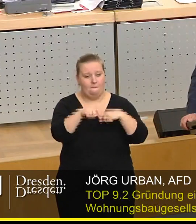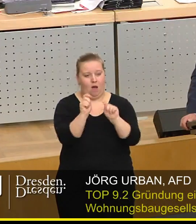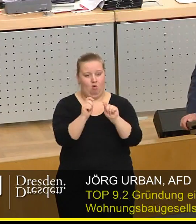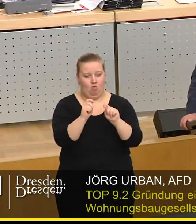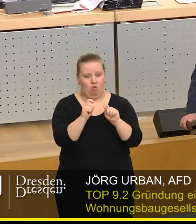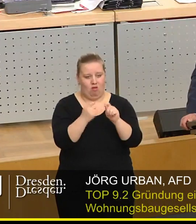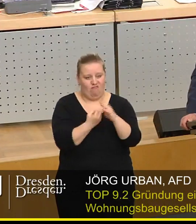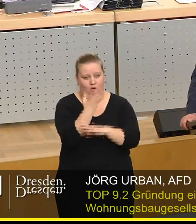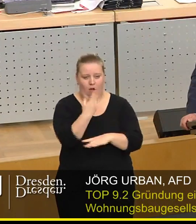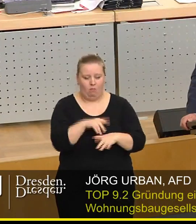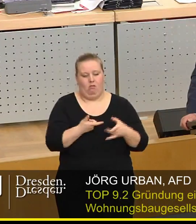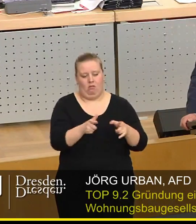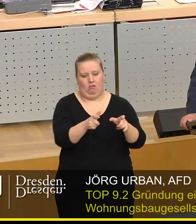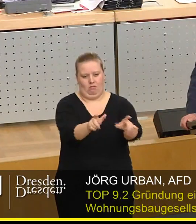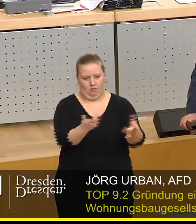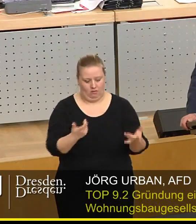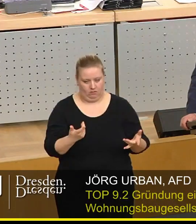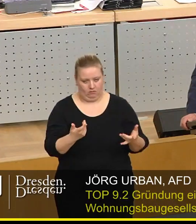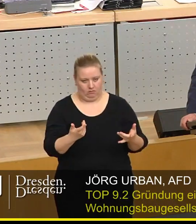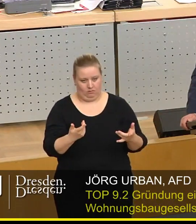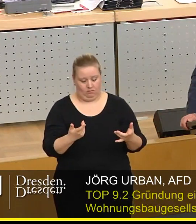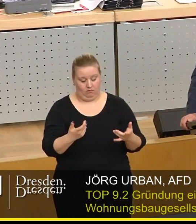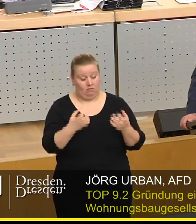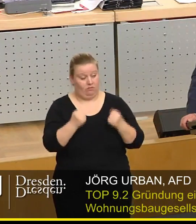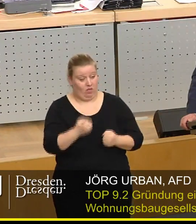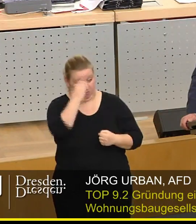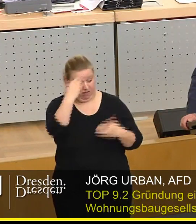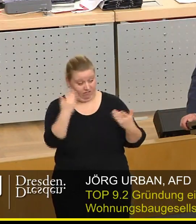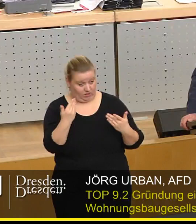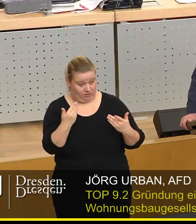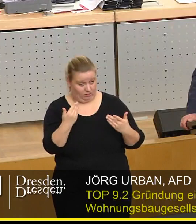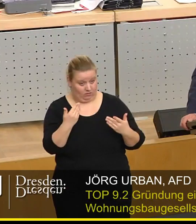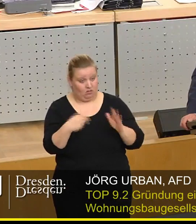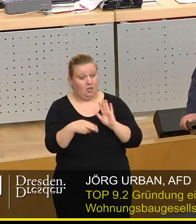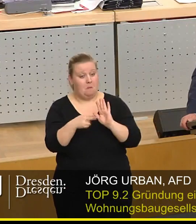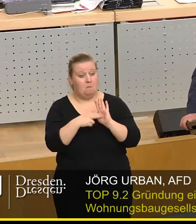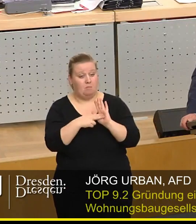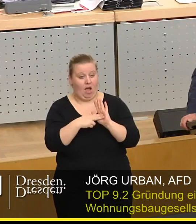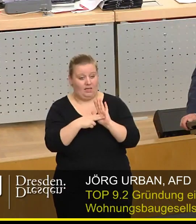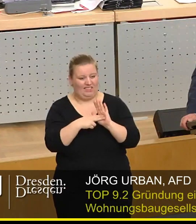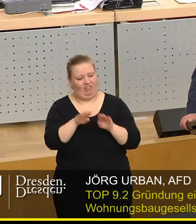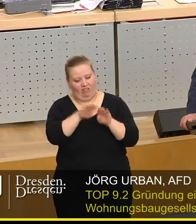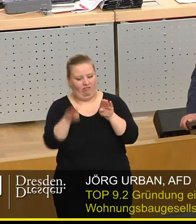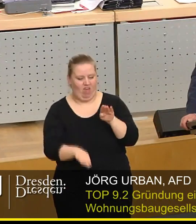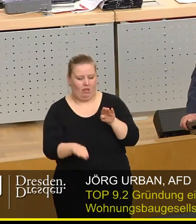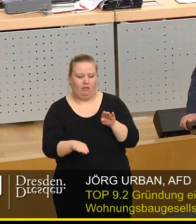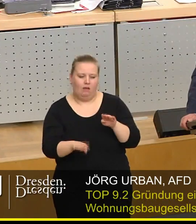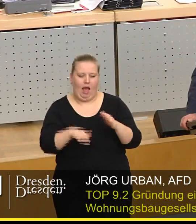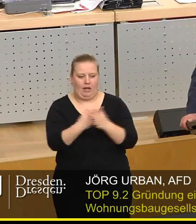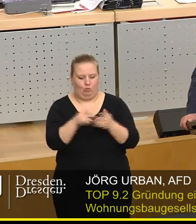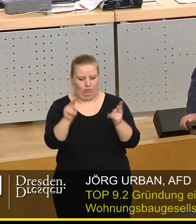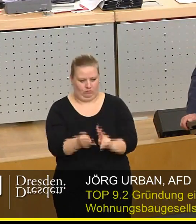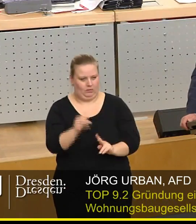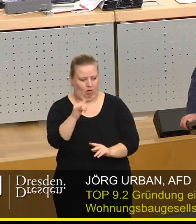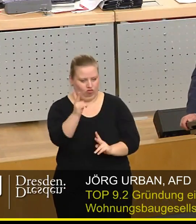verzögern oder verhindern würde. Festzustellen ist jedoch ein deutlicher Rückgang im preisgünstigen Wohnungsangebot. Doch die